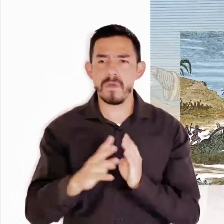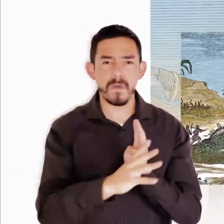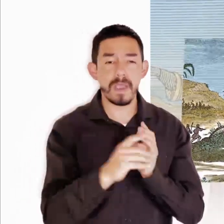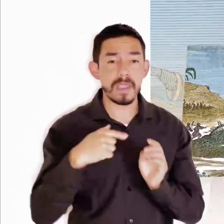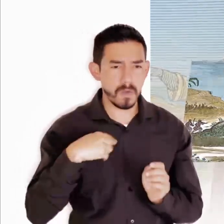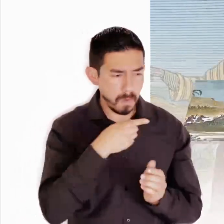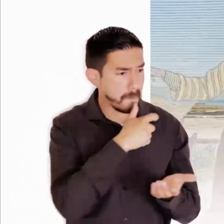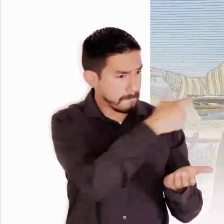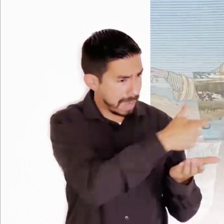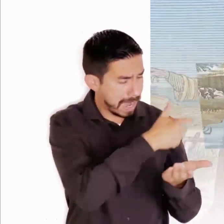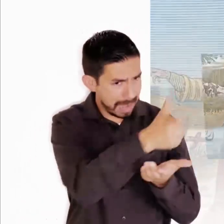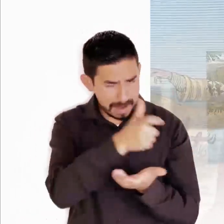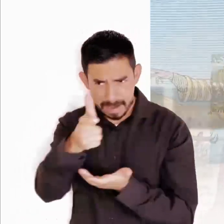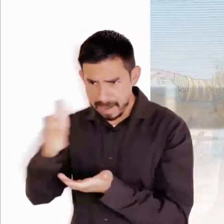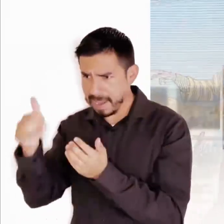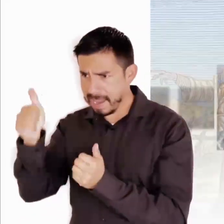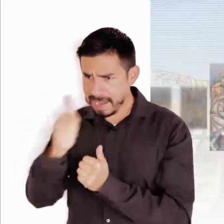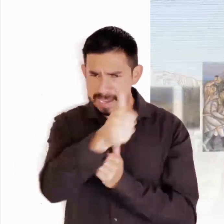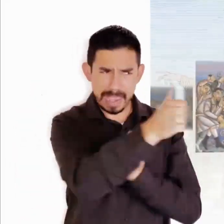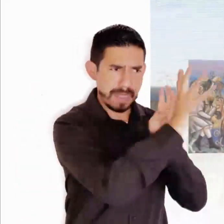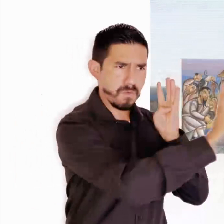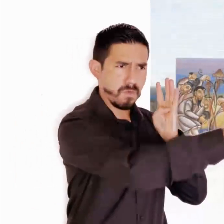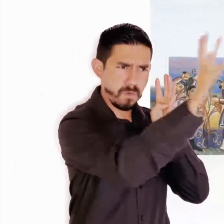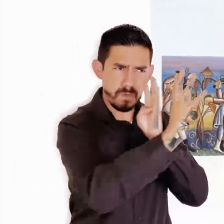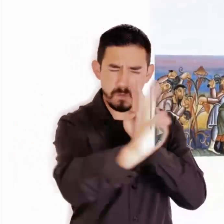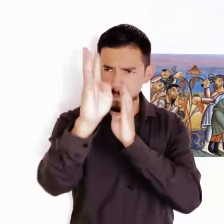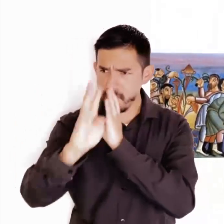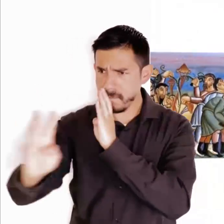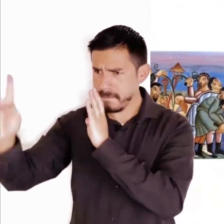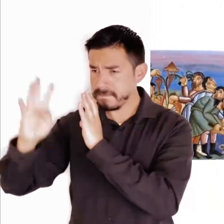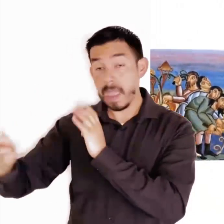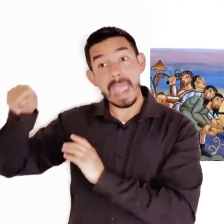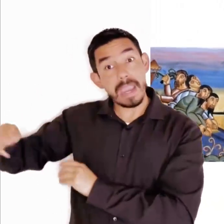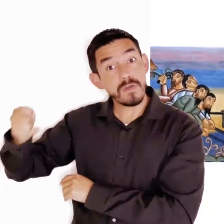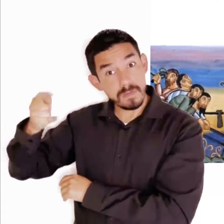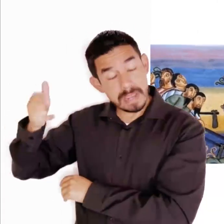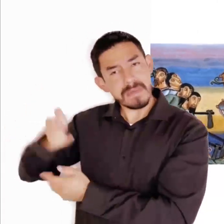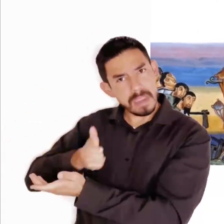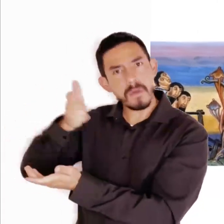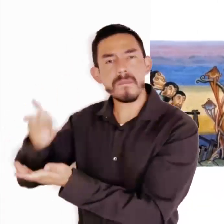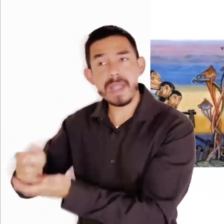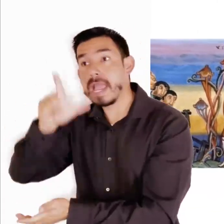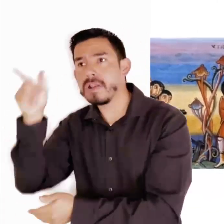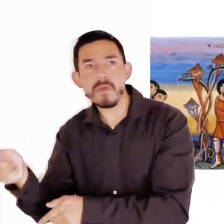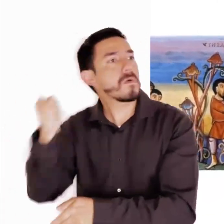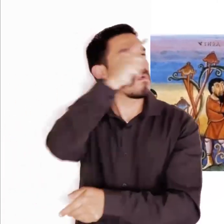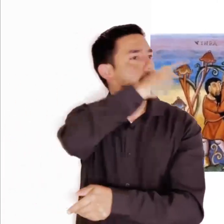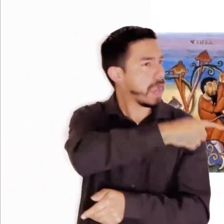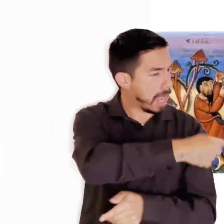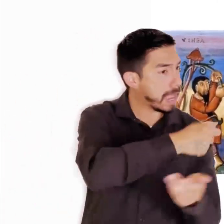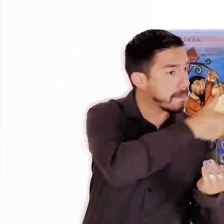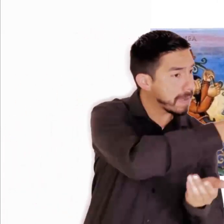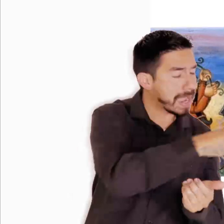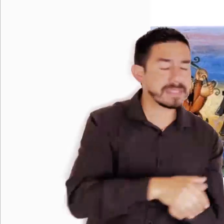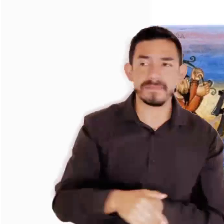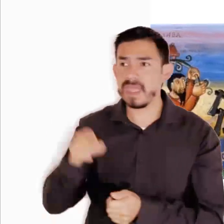el dueño de la viña le dijo a su administrador, Llama a los trabajadores y págale su jornal, comenzando por los últimos hasta